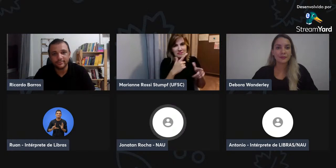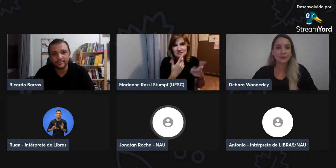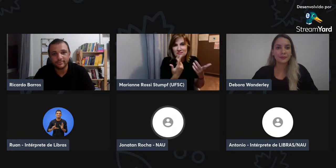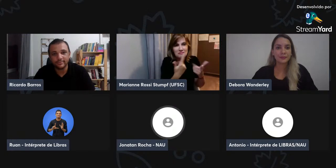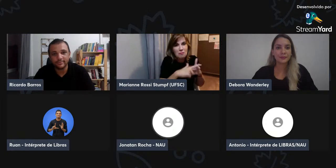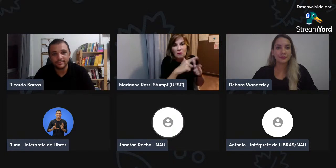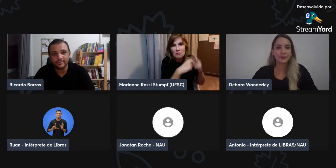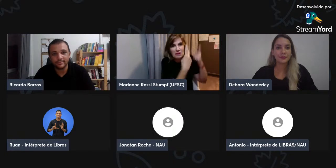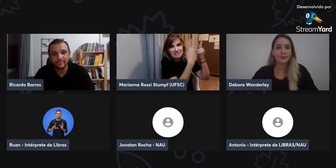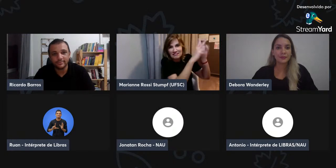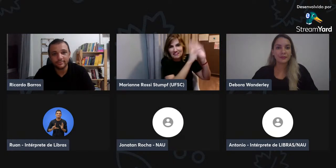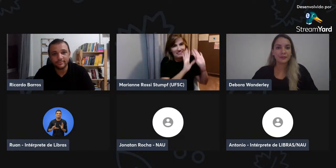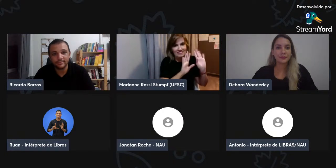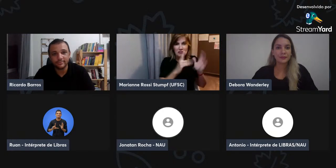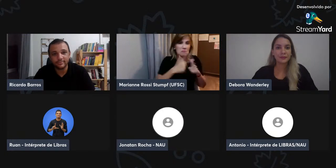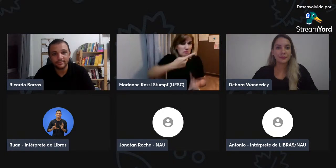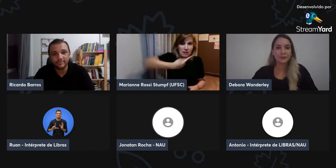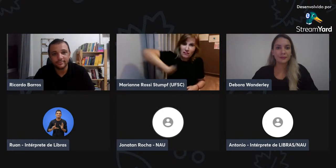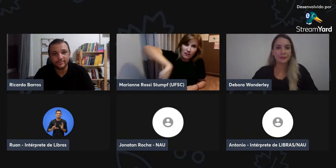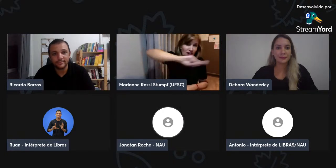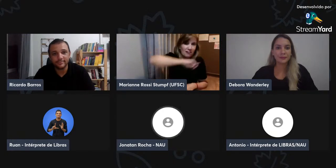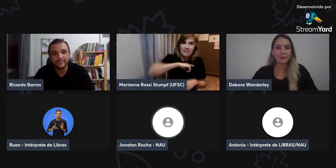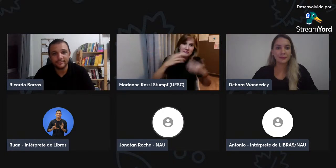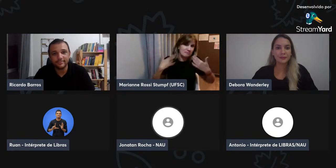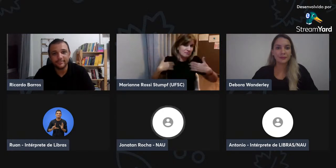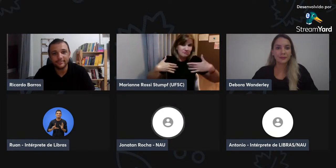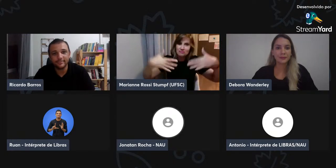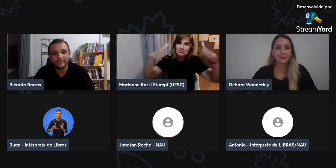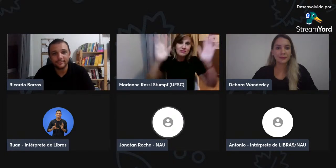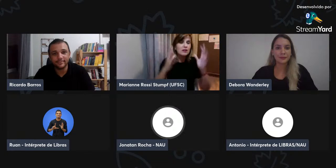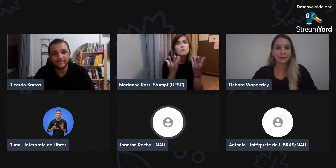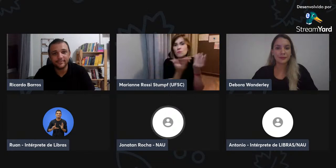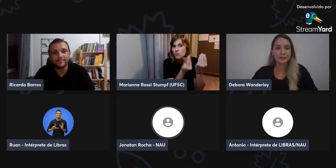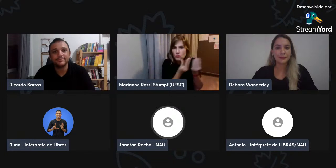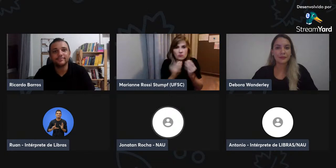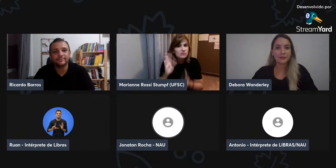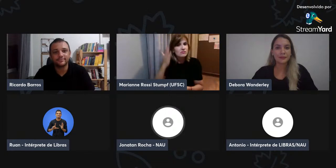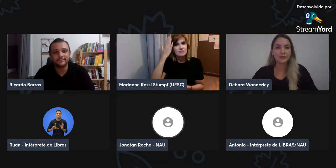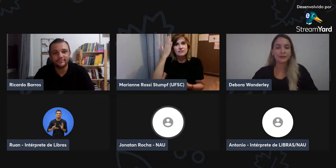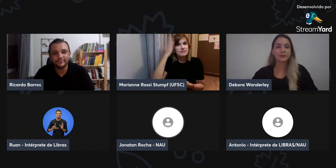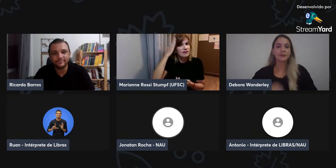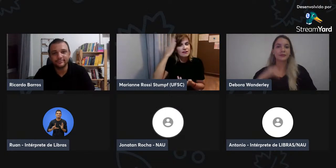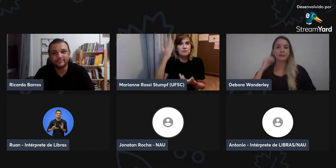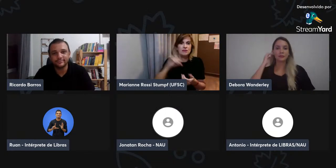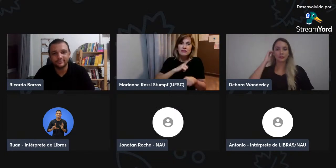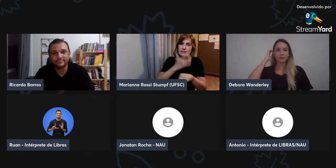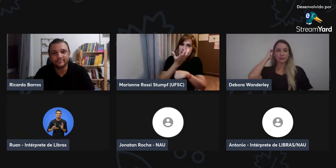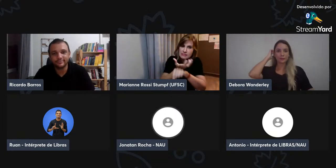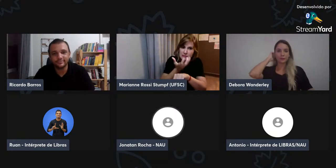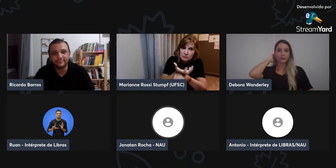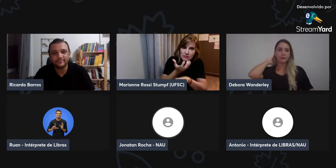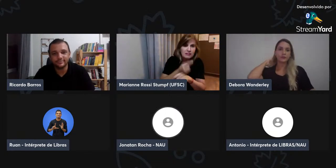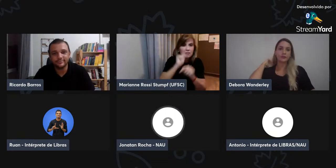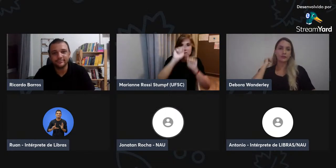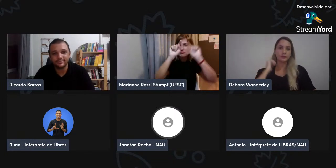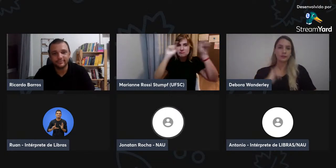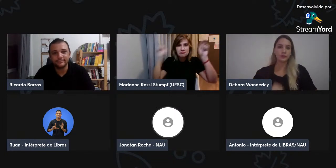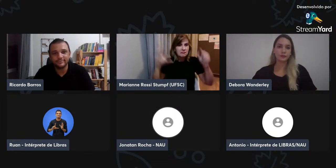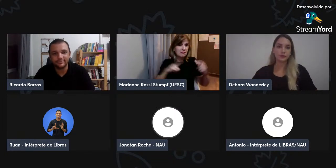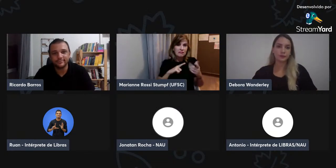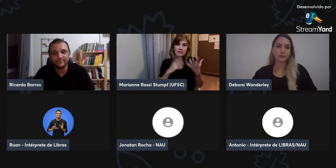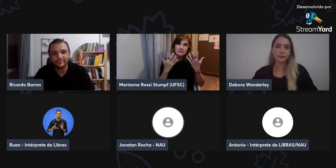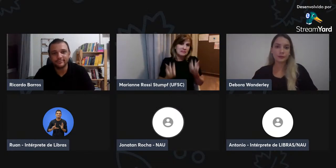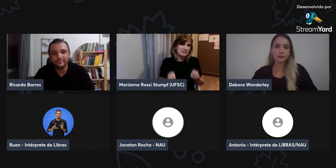preciso aguardar, também não ficar dependente só de se esperar a aprovação da legislação, então a utilização já